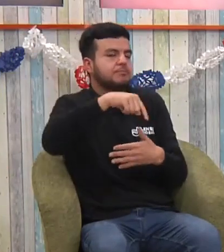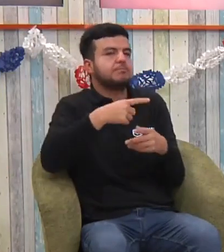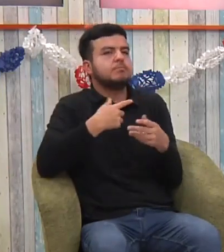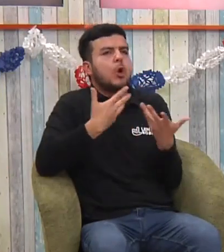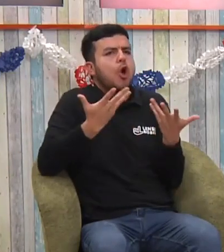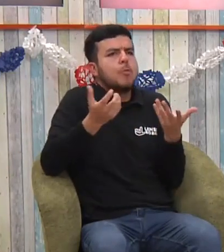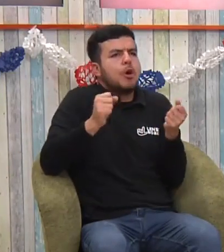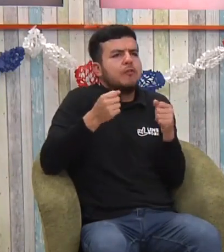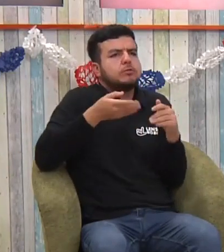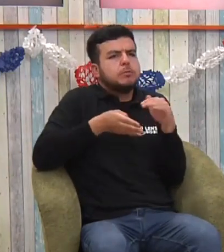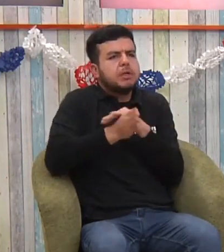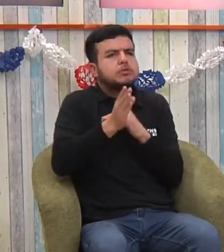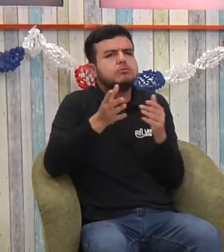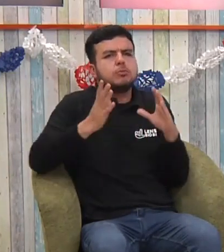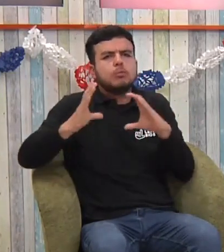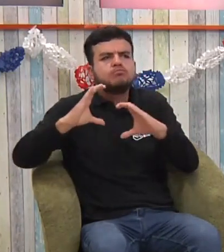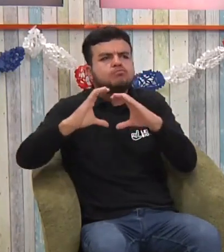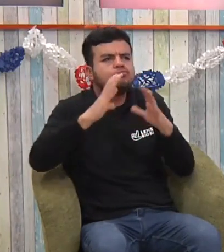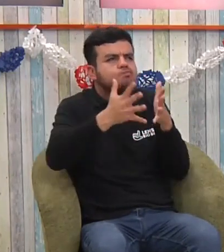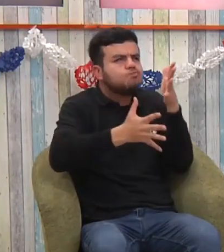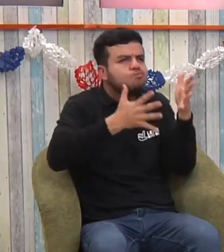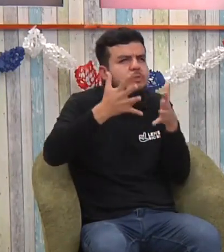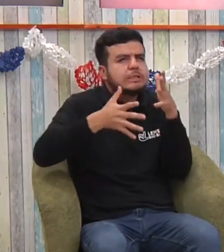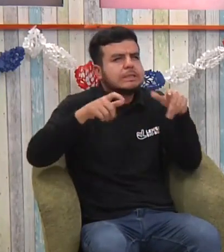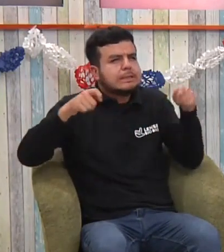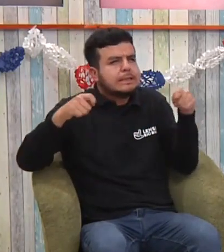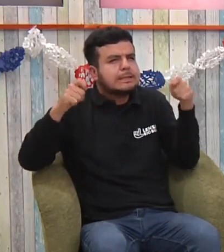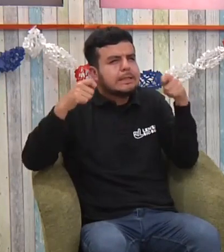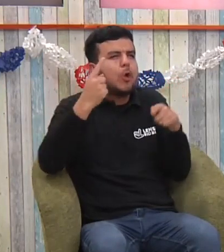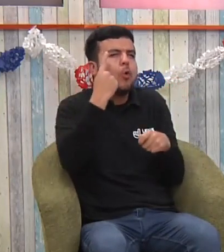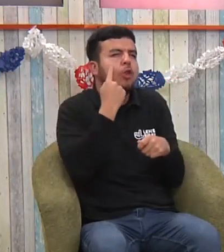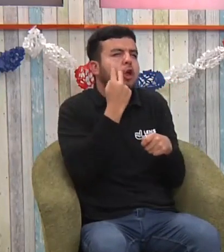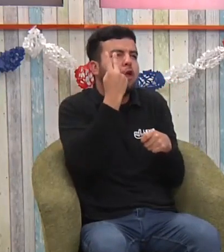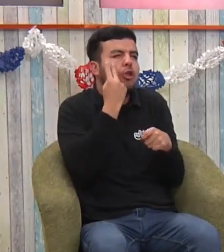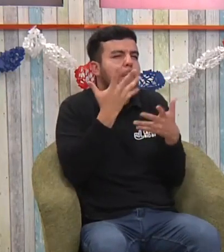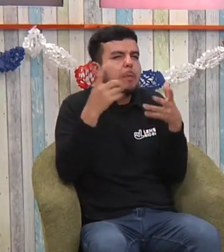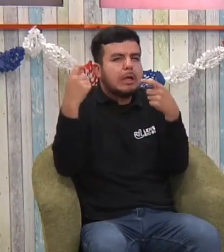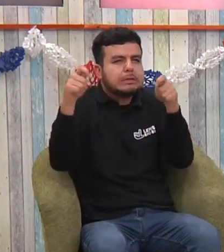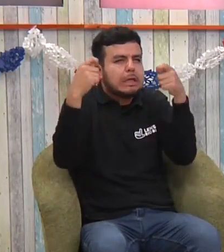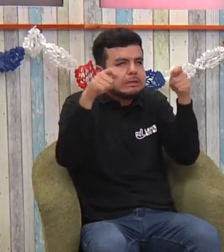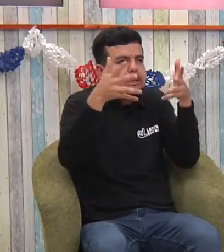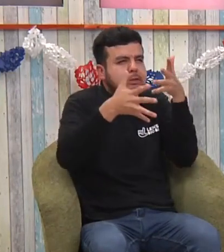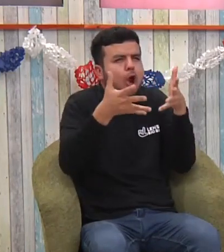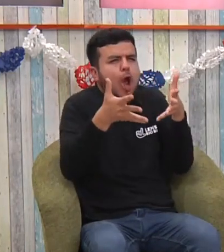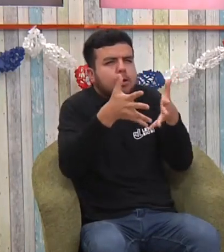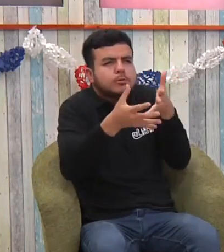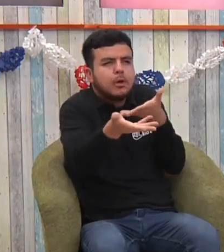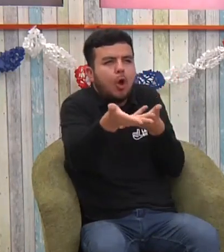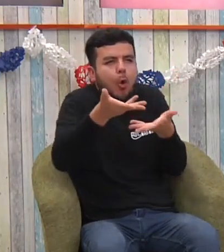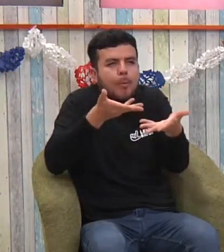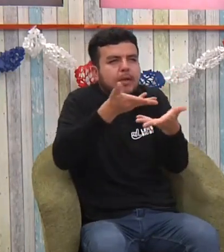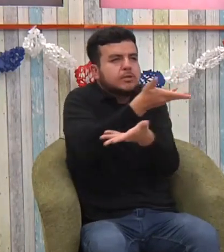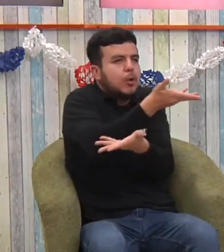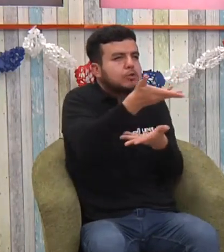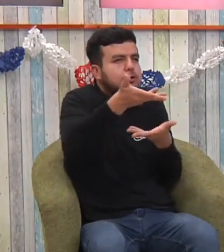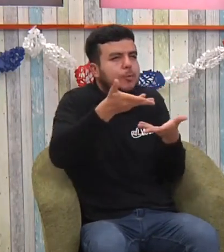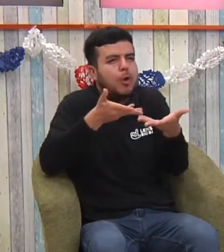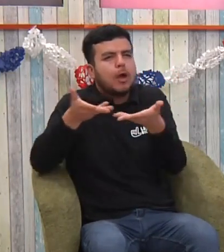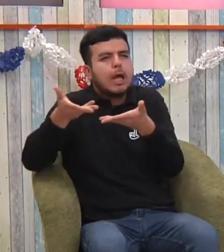Latinoamérica había delegaciones de Europa el comunicarnos yo creo que a los dos días como mirando empezamos a compartir a